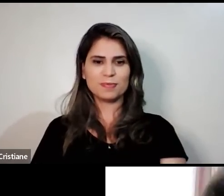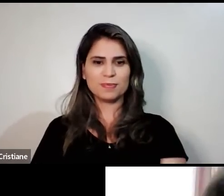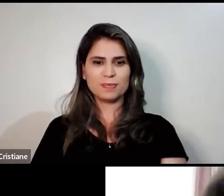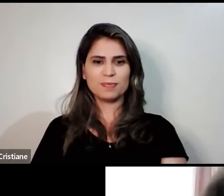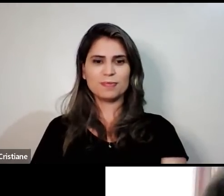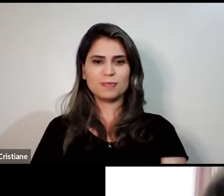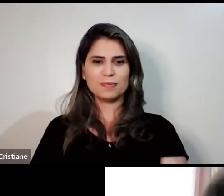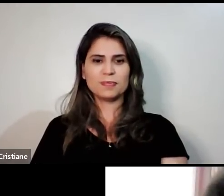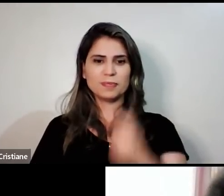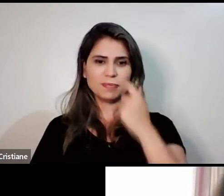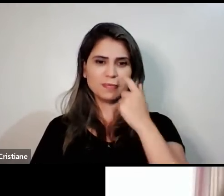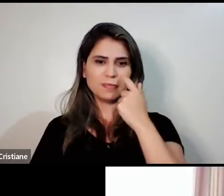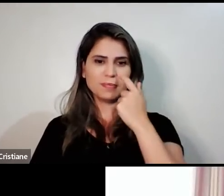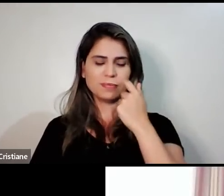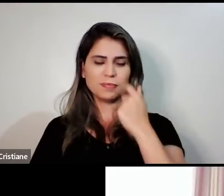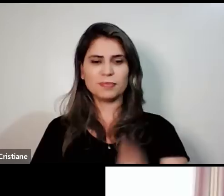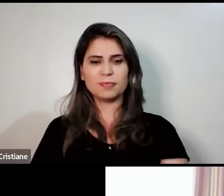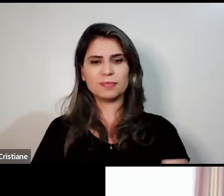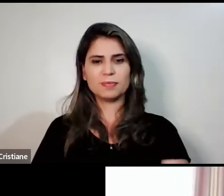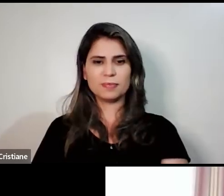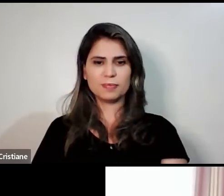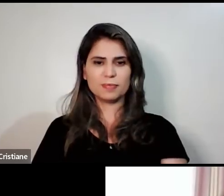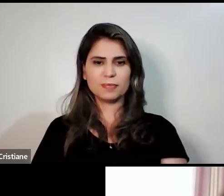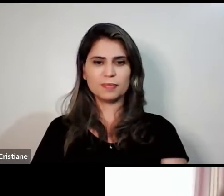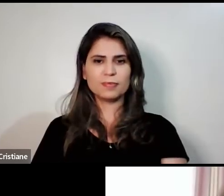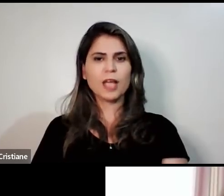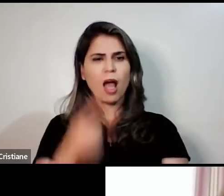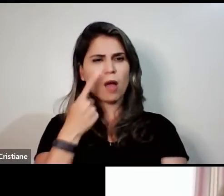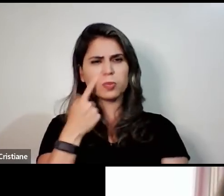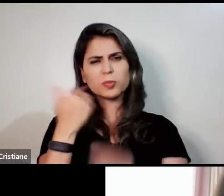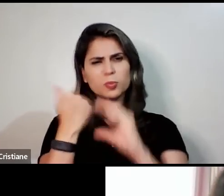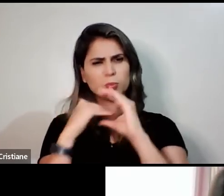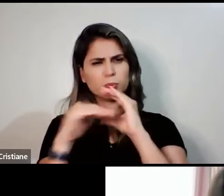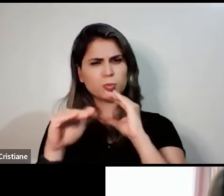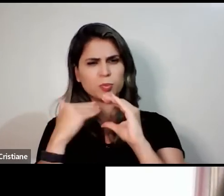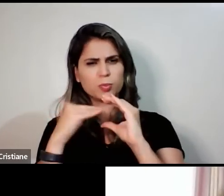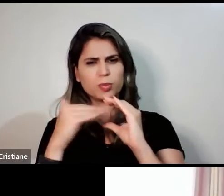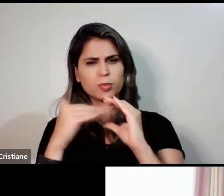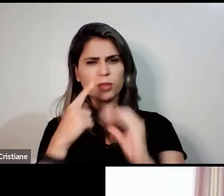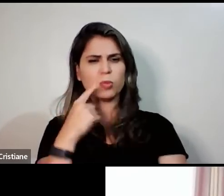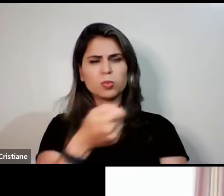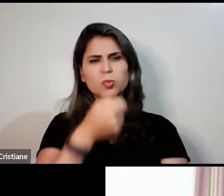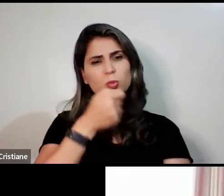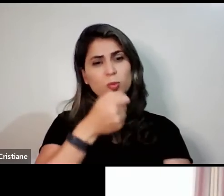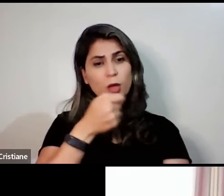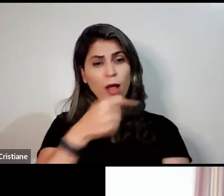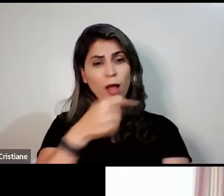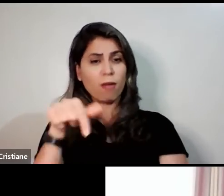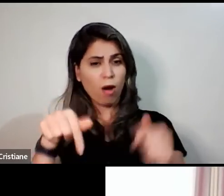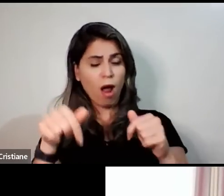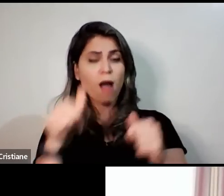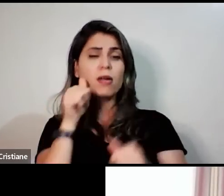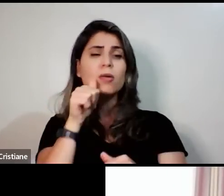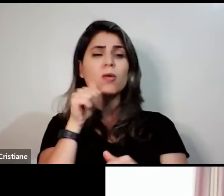Isso, agora sim. Vou mandar uma mensagem aí para você ativar seu microfone. Ativa, por favor.